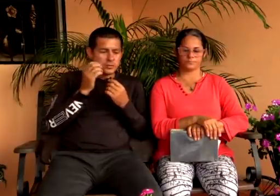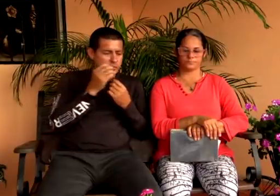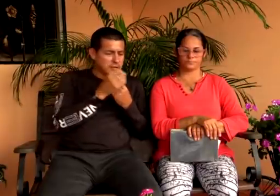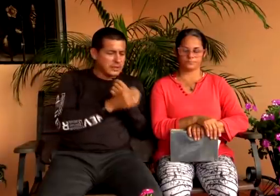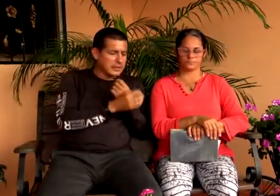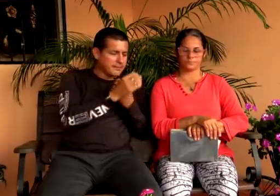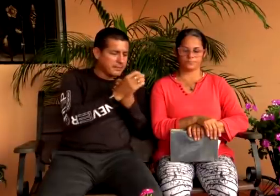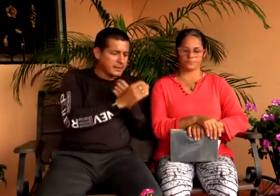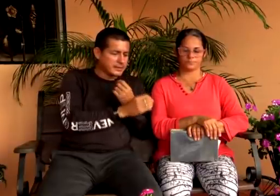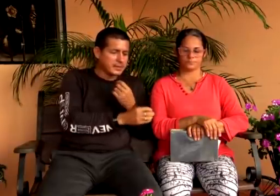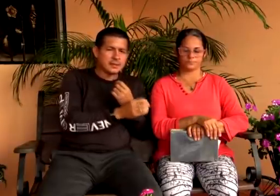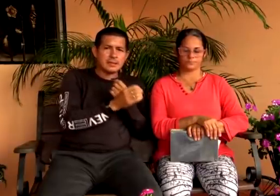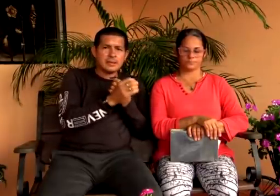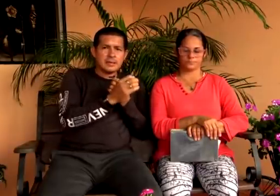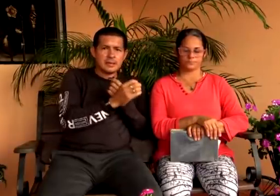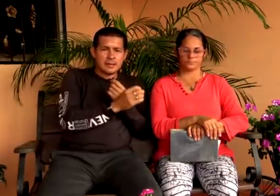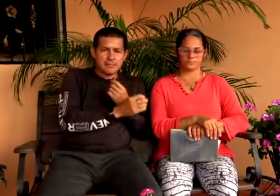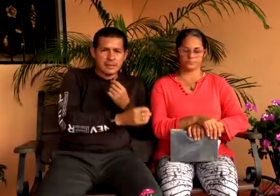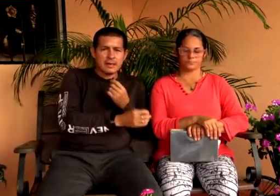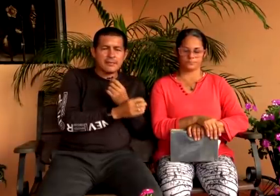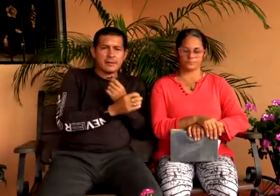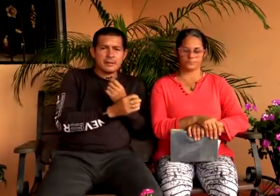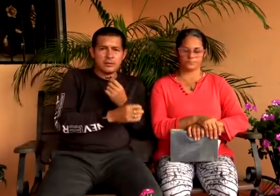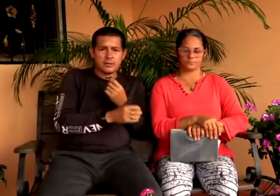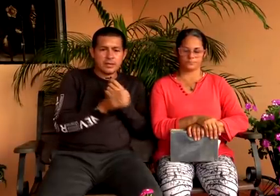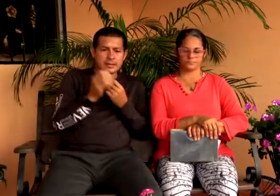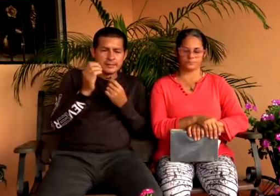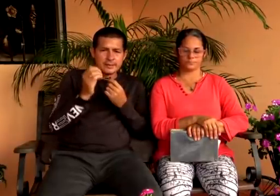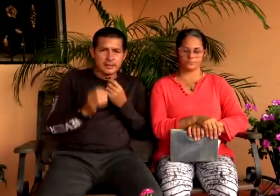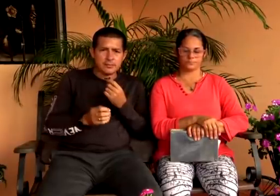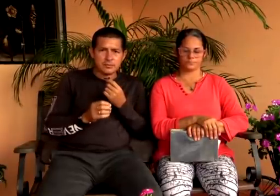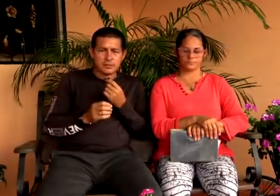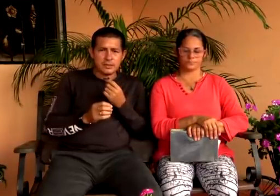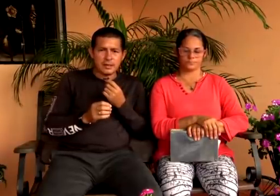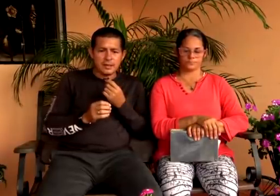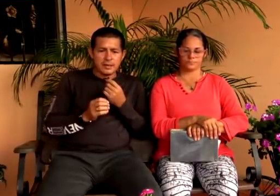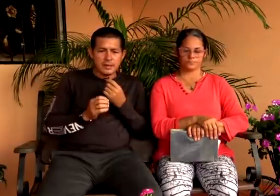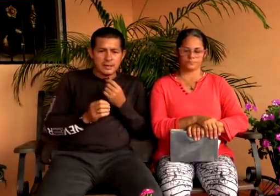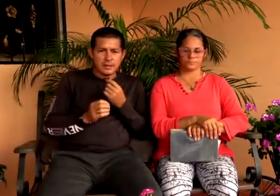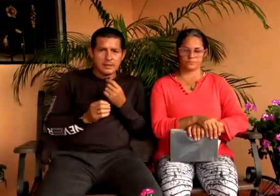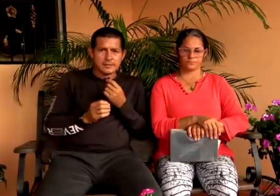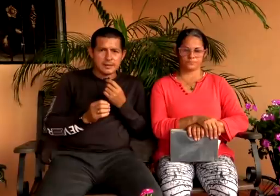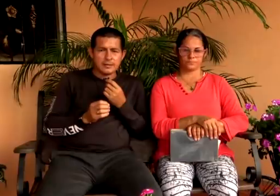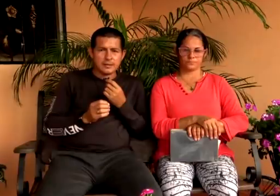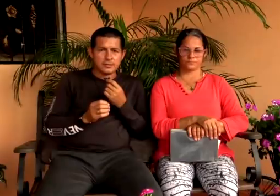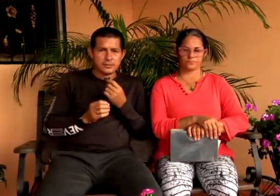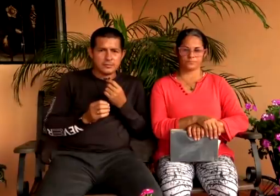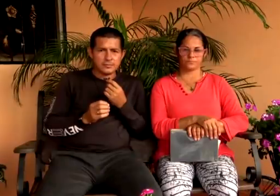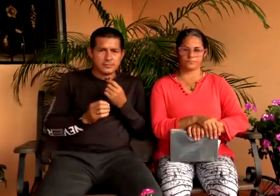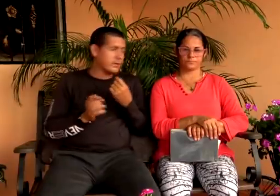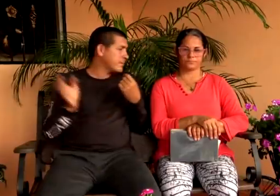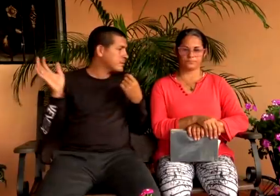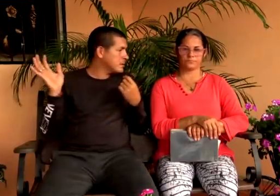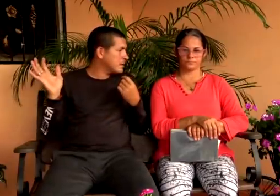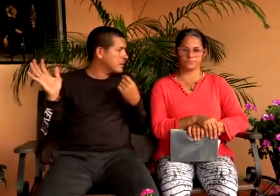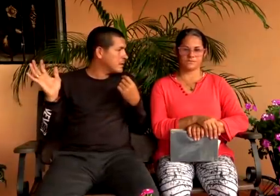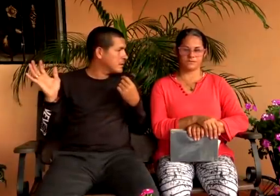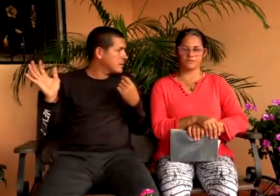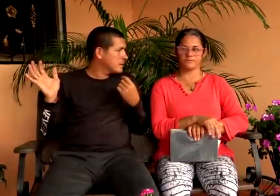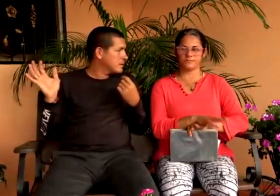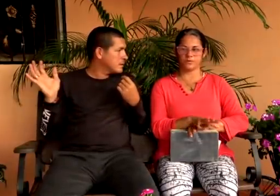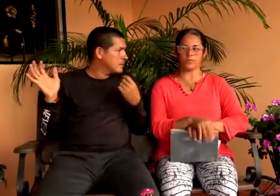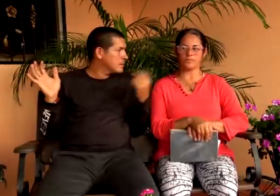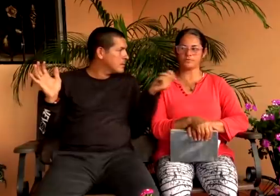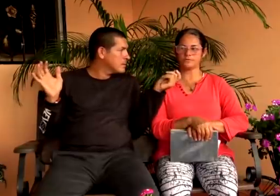a escudriñar a permanecer en la palabra de Dios y alcanzaremos con ella la salvación nos vamos Rosita